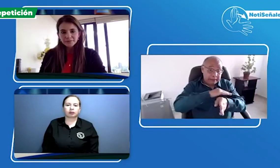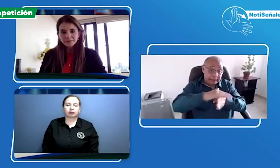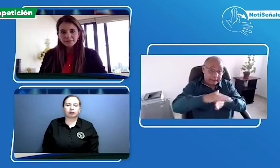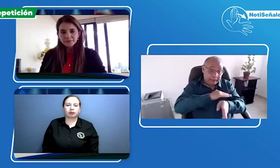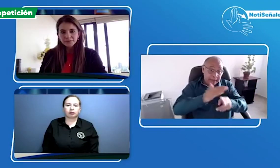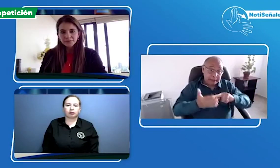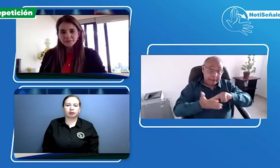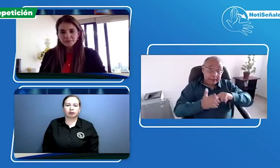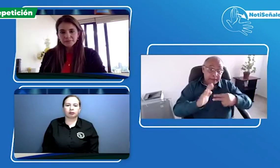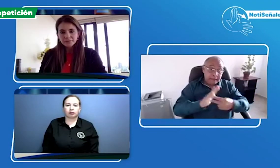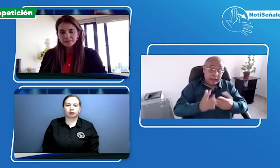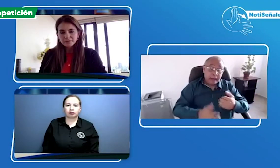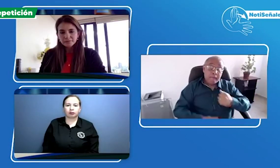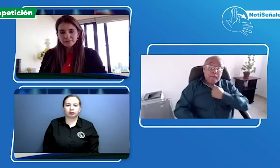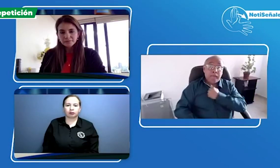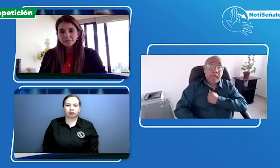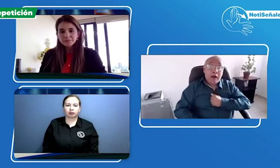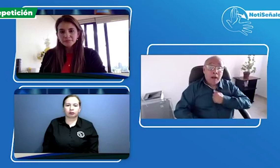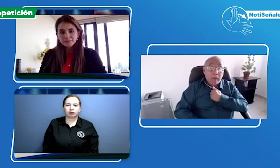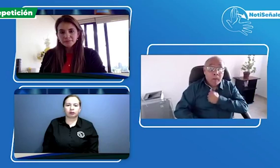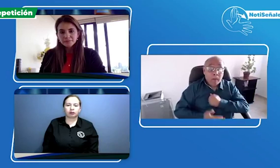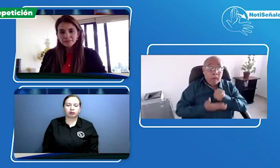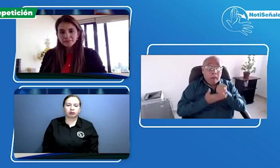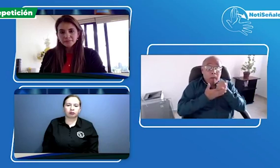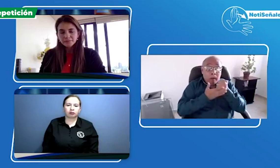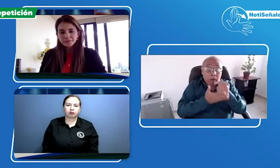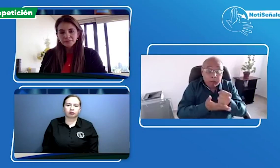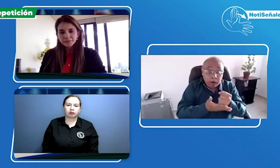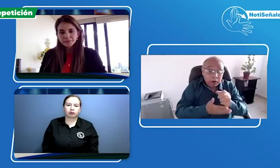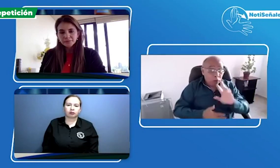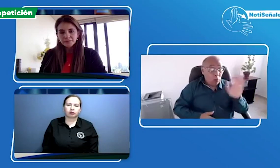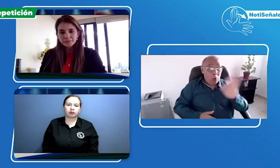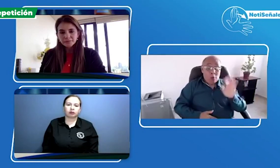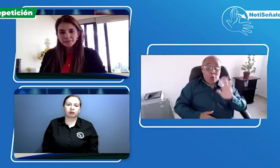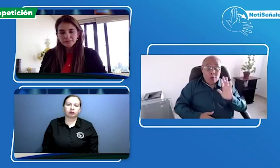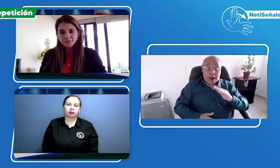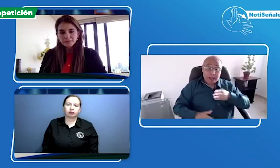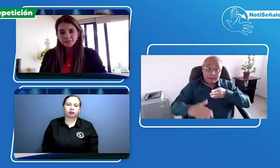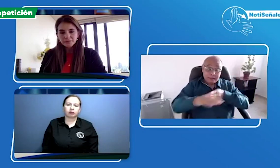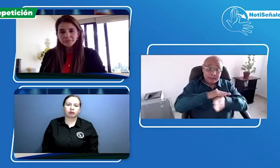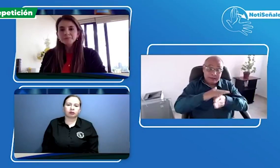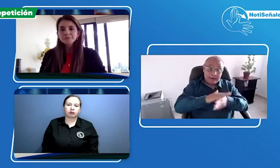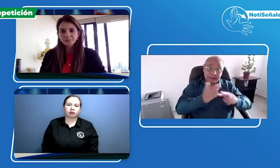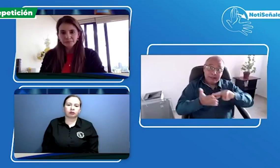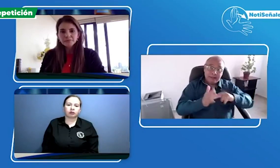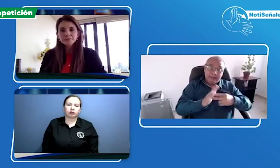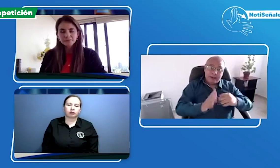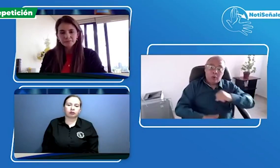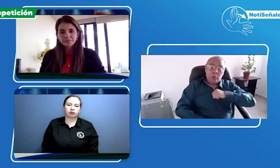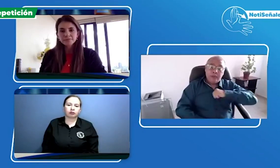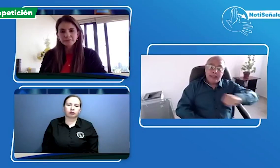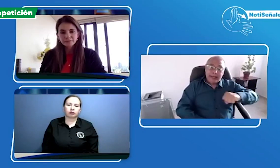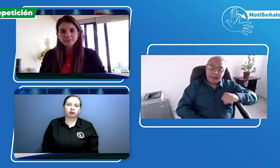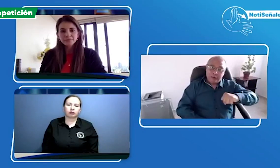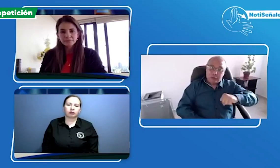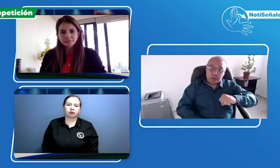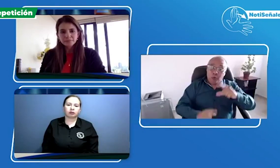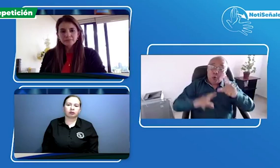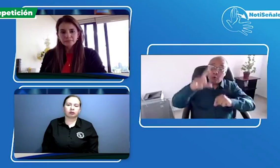sorda que está conectada con nosotros hoy la accesibilidad no es un favor no es una ayuda la accesibilidad es un